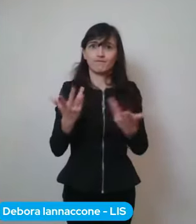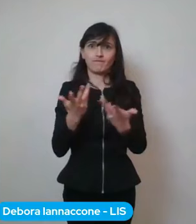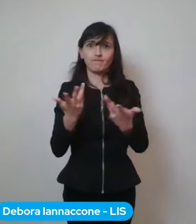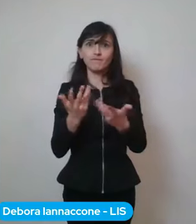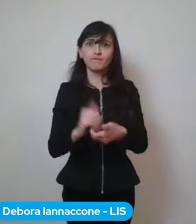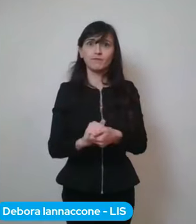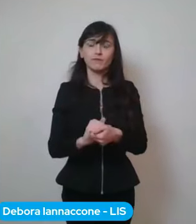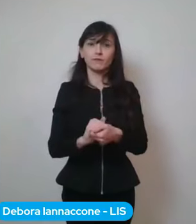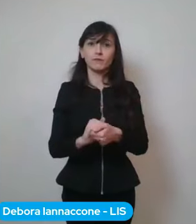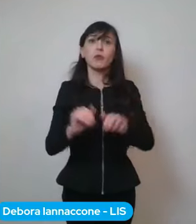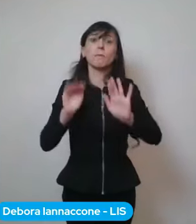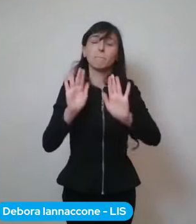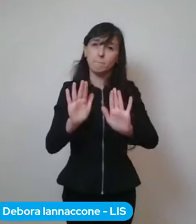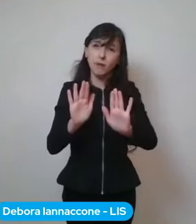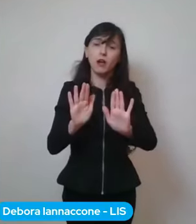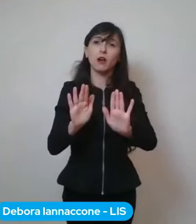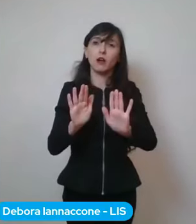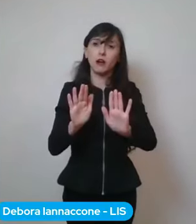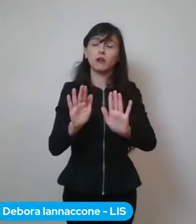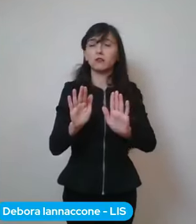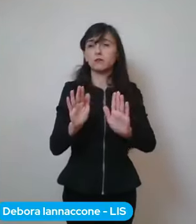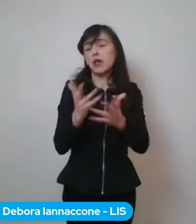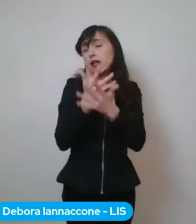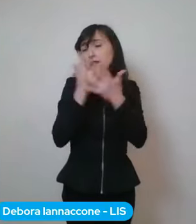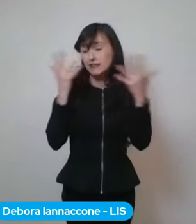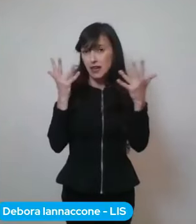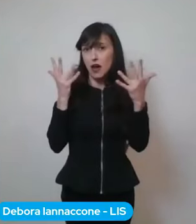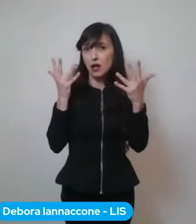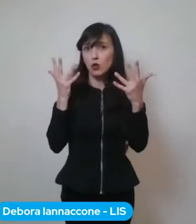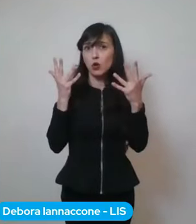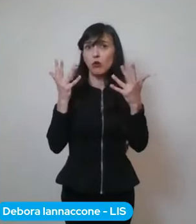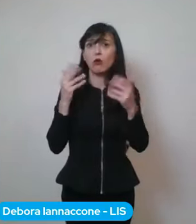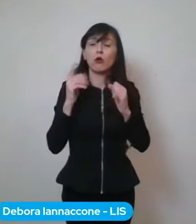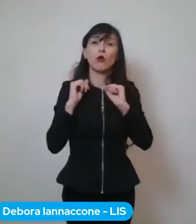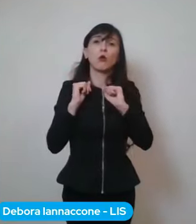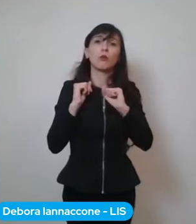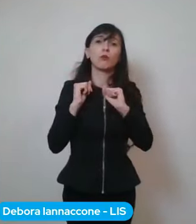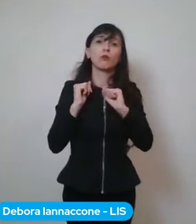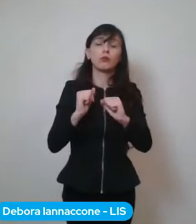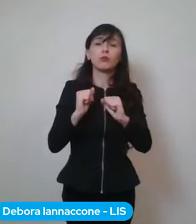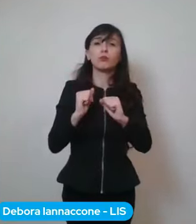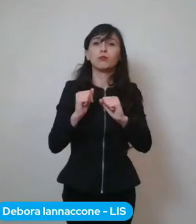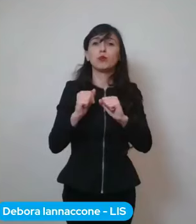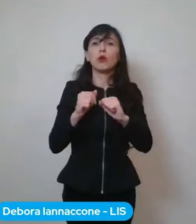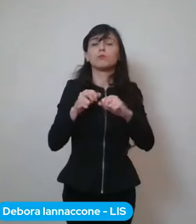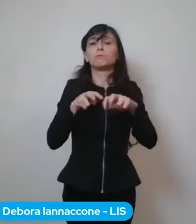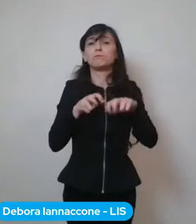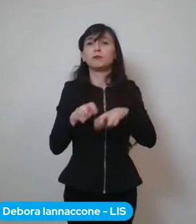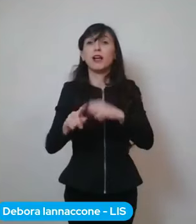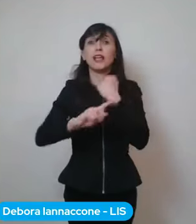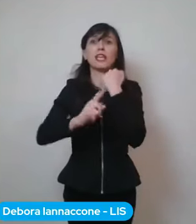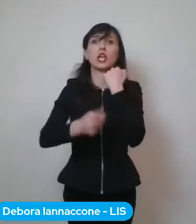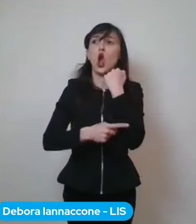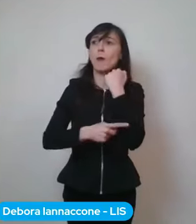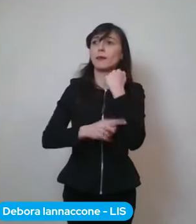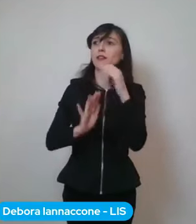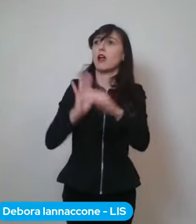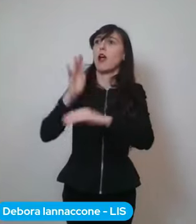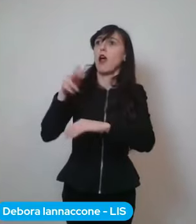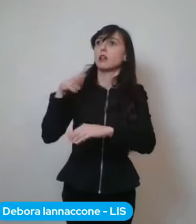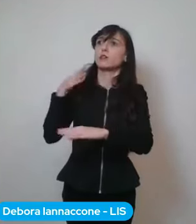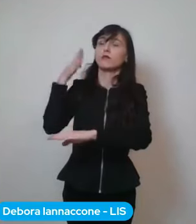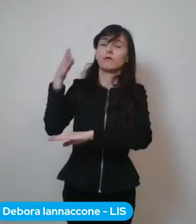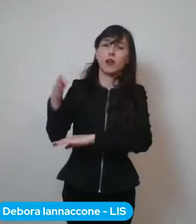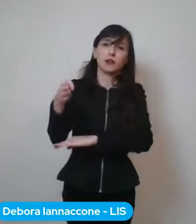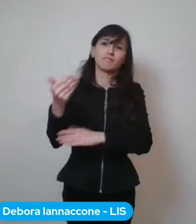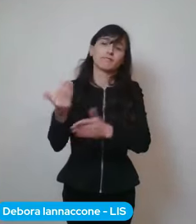non dobbiamo stare percorrere chilometri magari per andare in un altro parco. Eh e così come invece l'attività